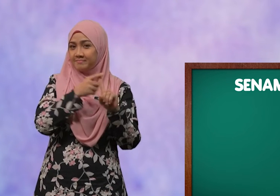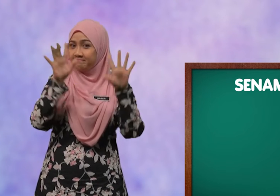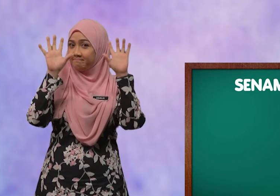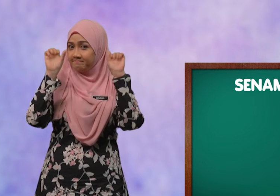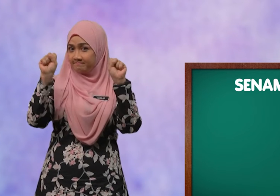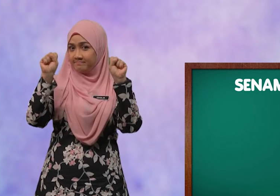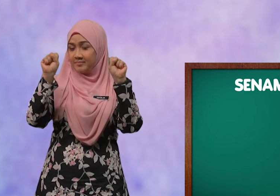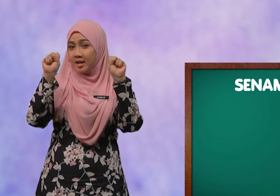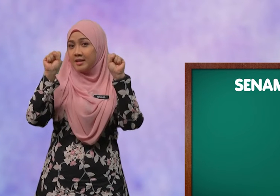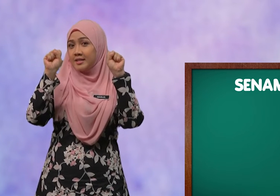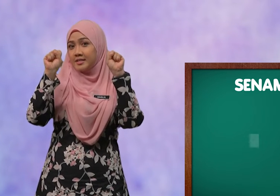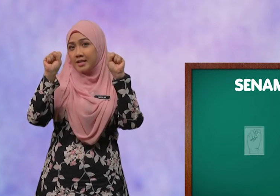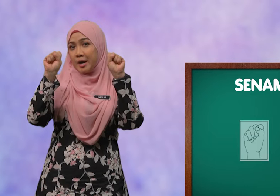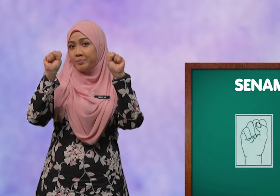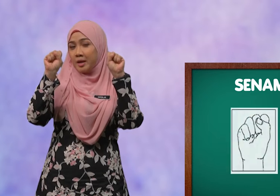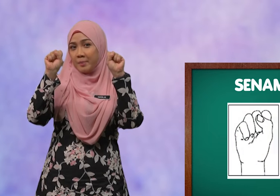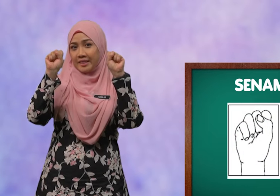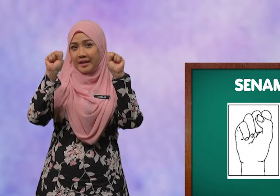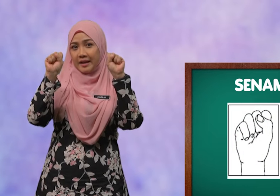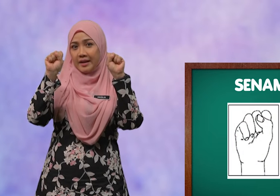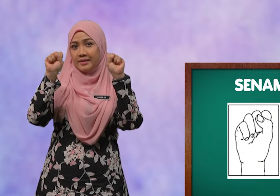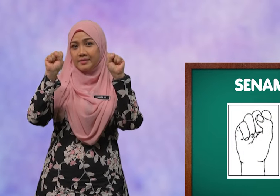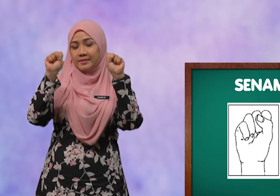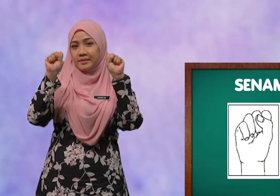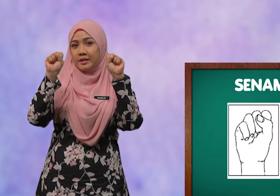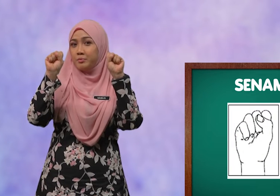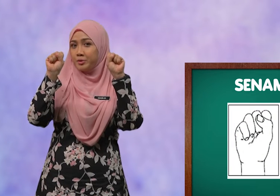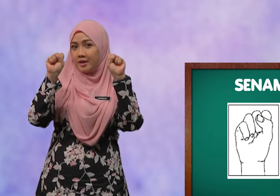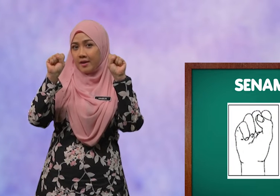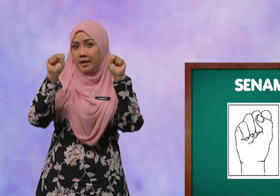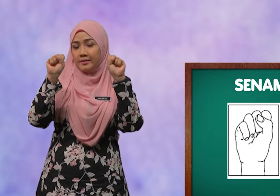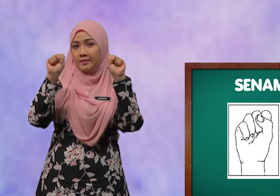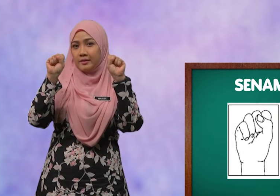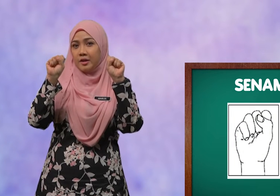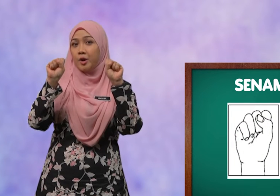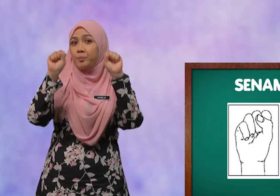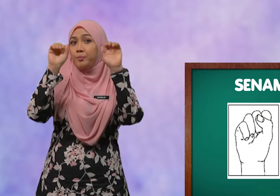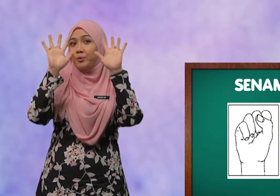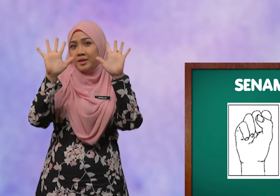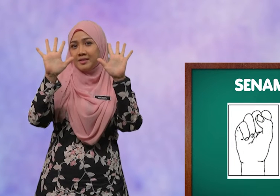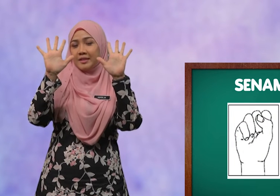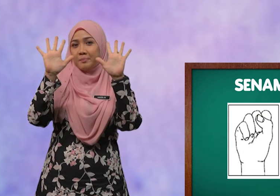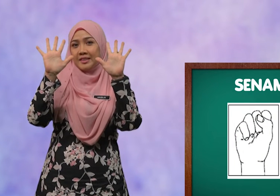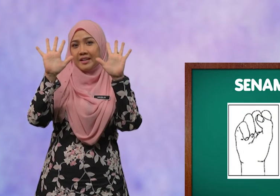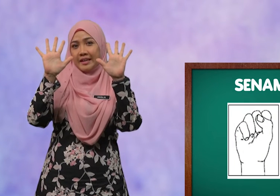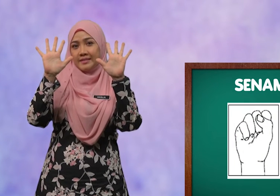Genggam tapak tangan Kemudian, buka tapak tangan